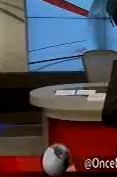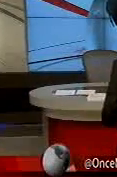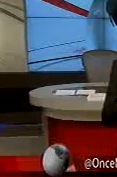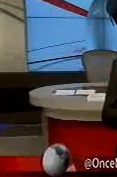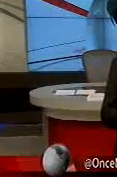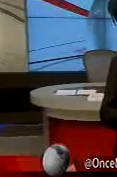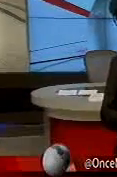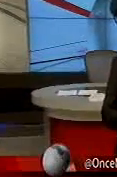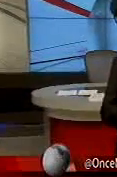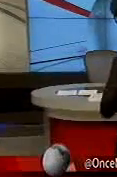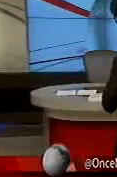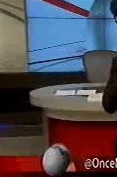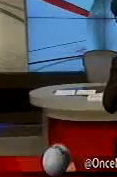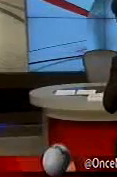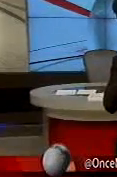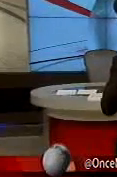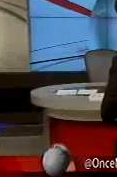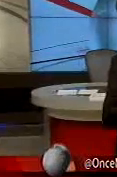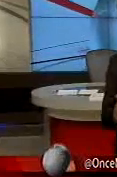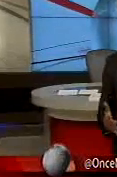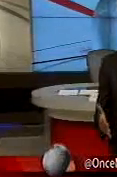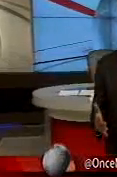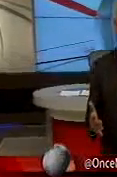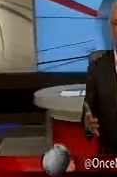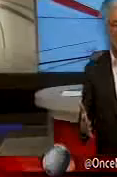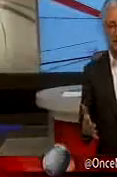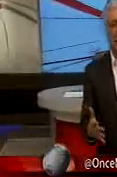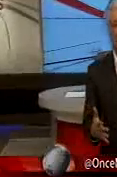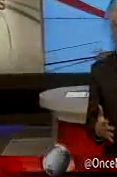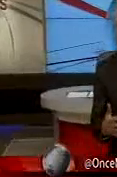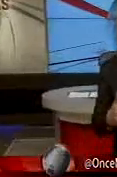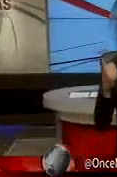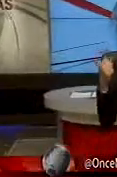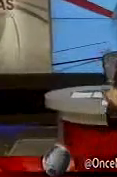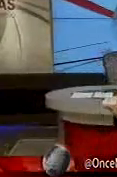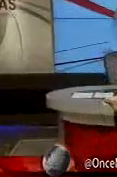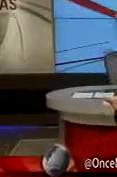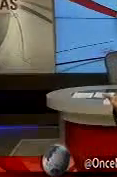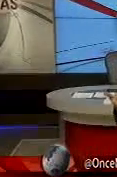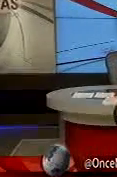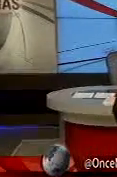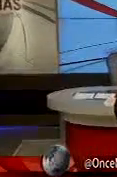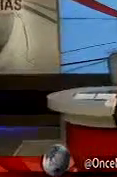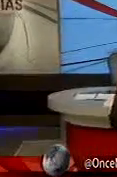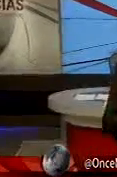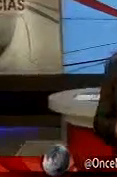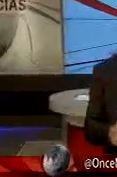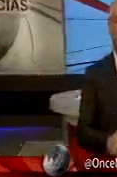El mes de